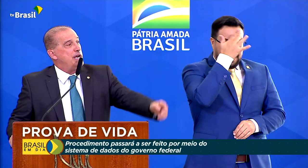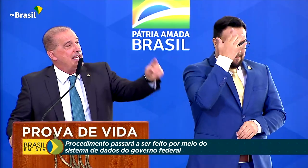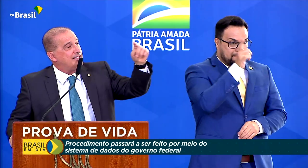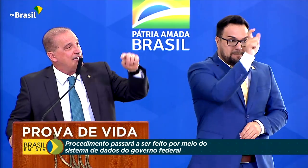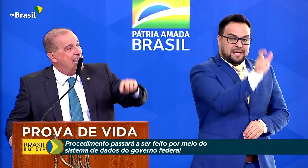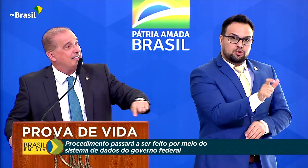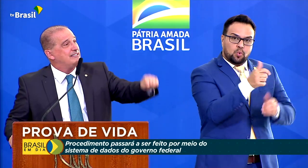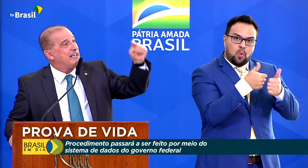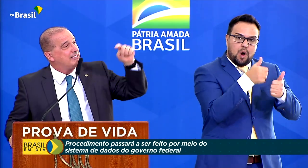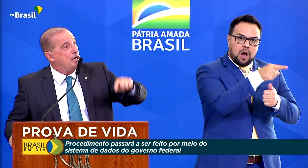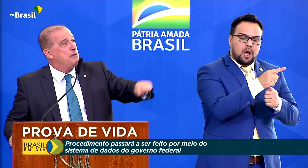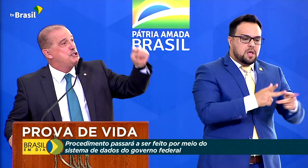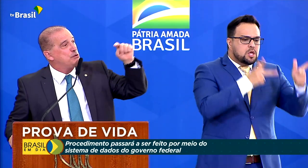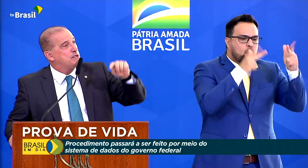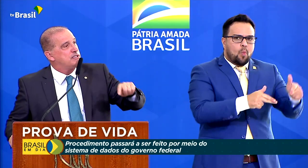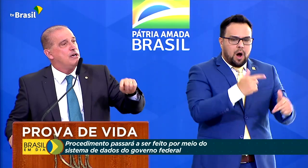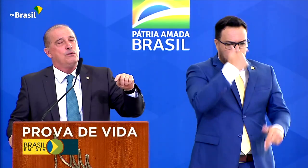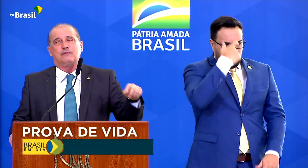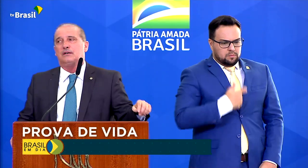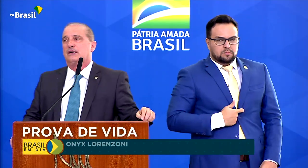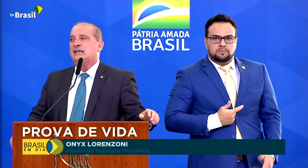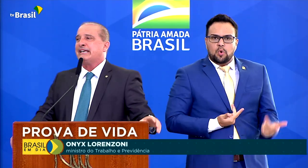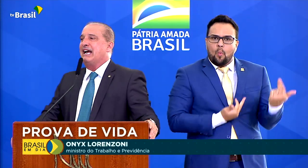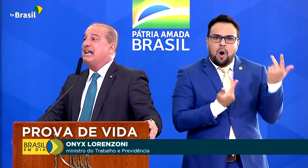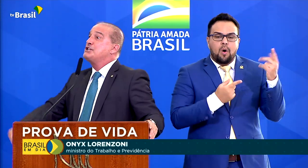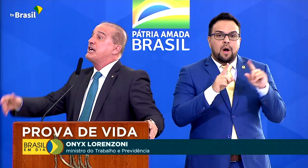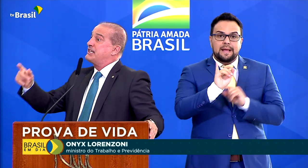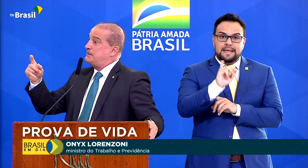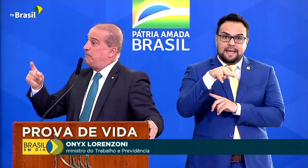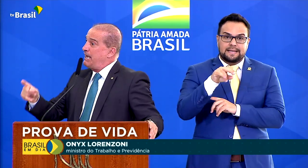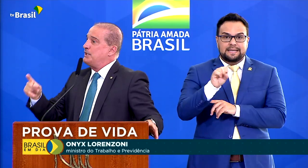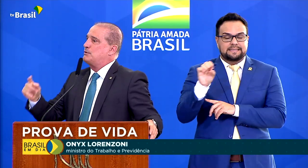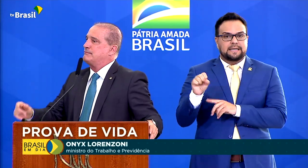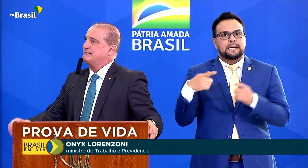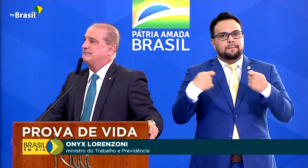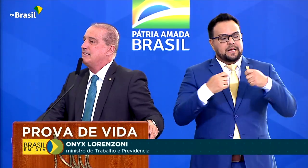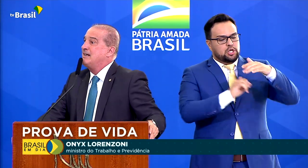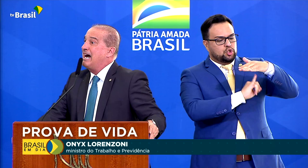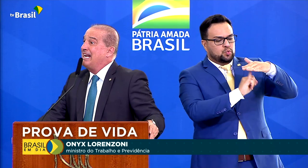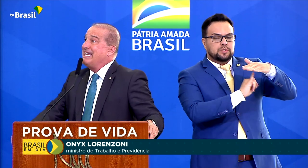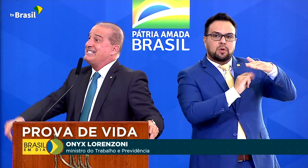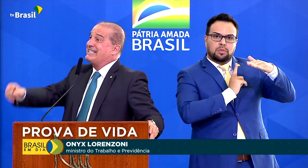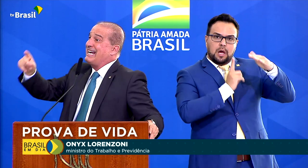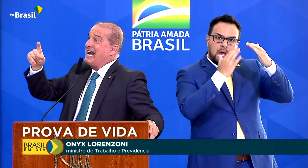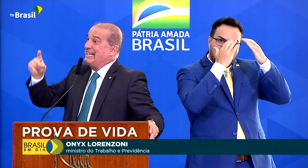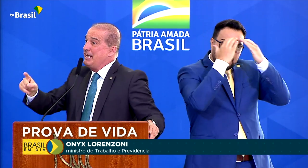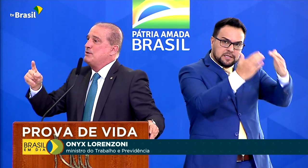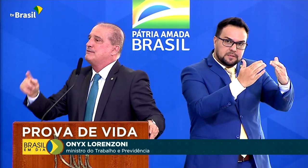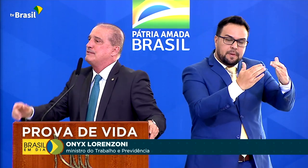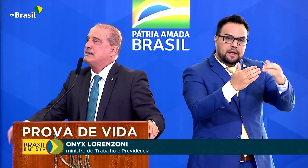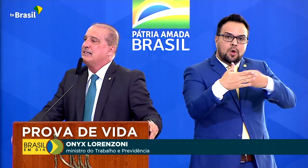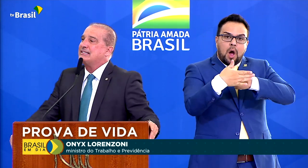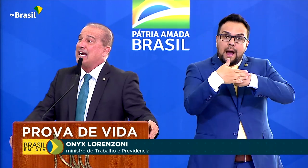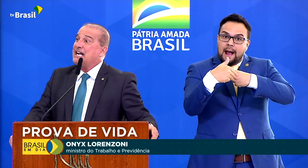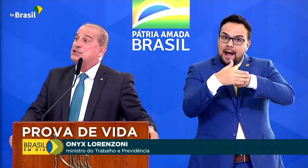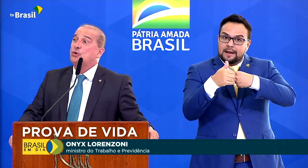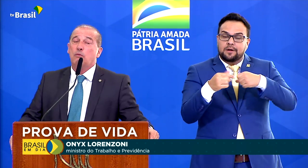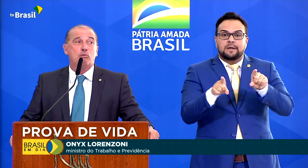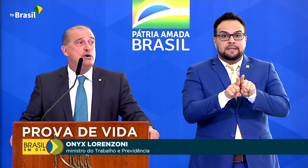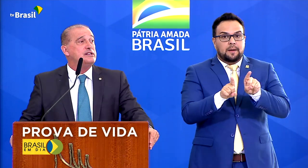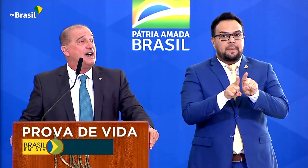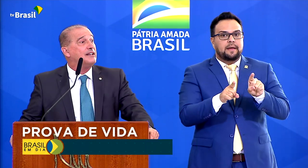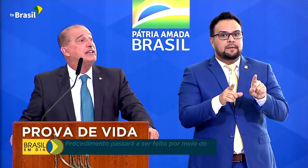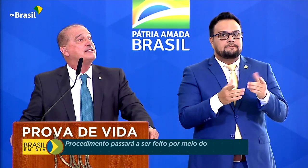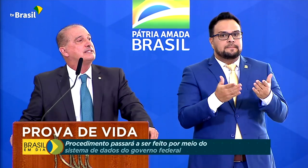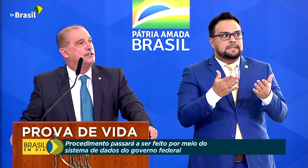O INSS tem que ser uma instituição que, além de respeito, além de carinho, trate